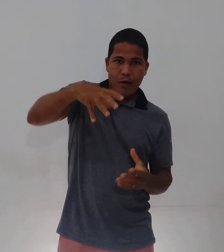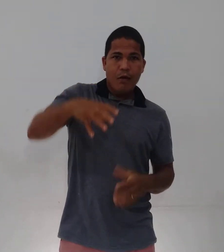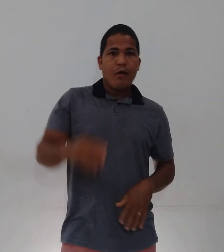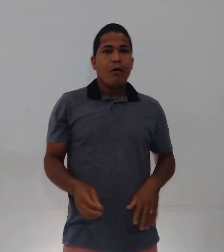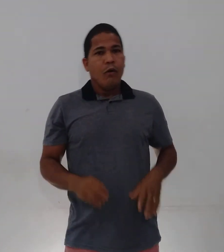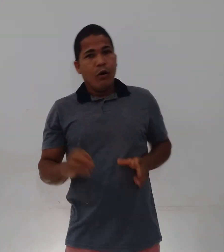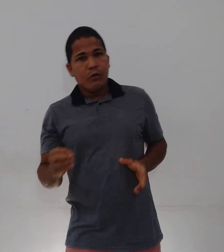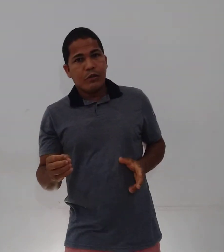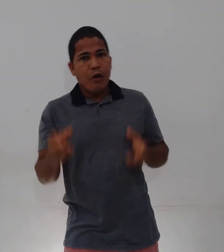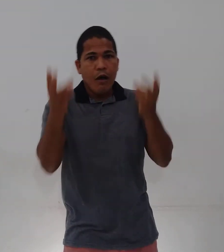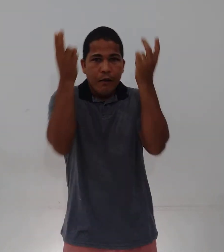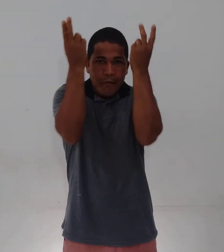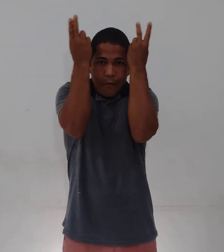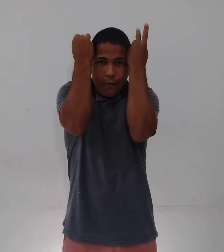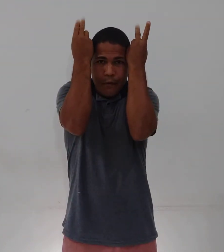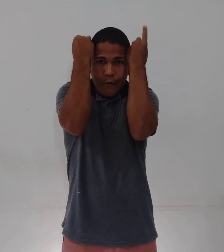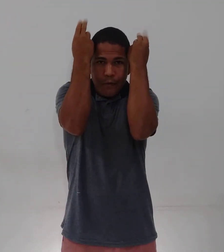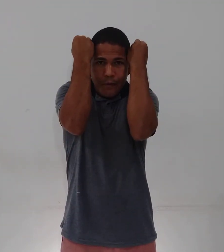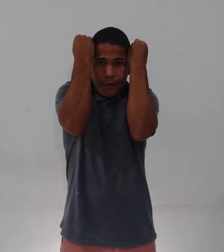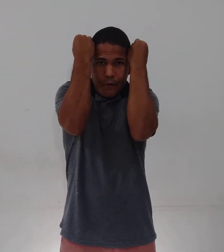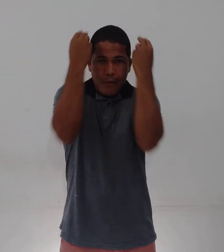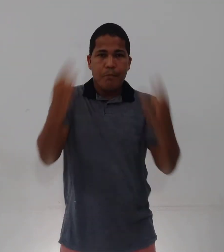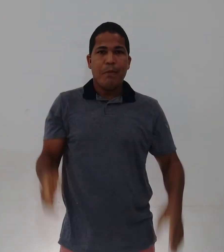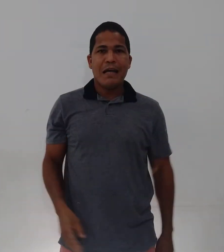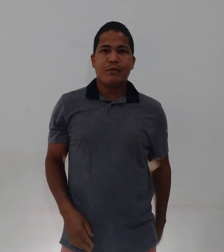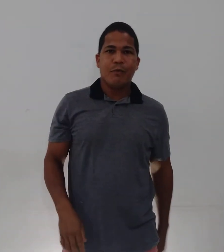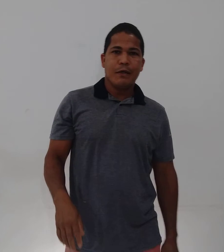Ou só? Páscoa.